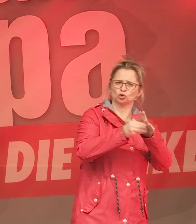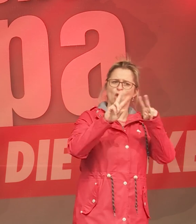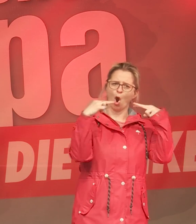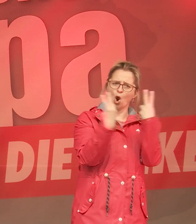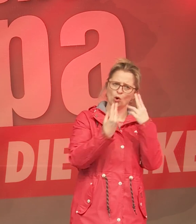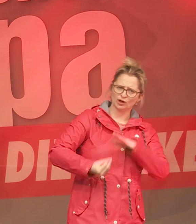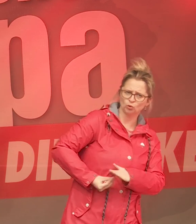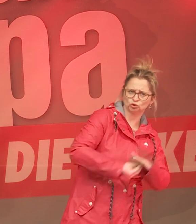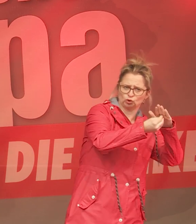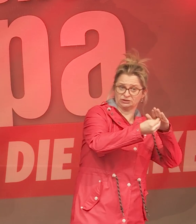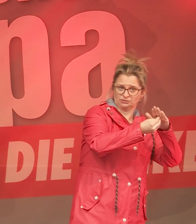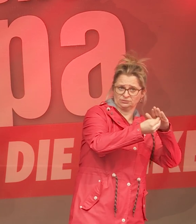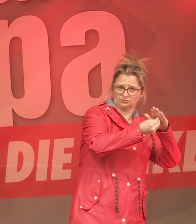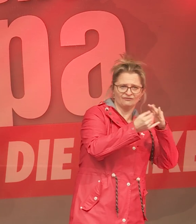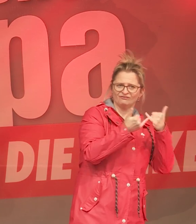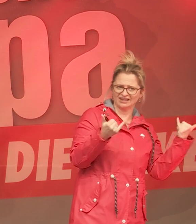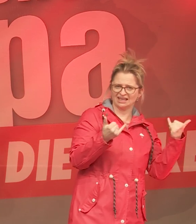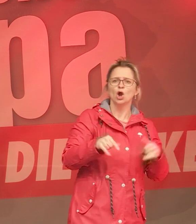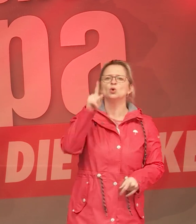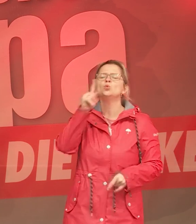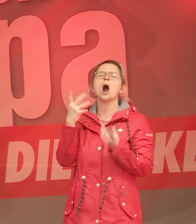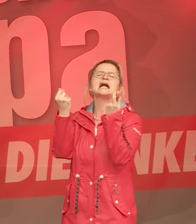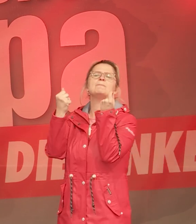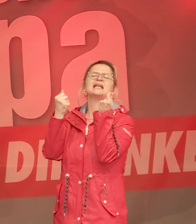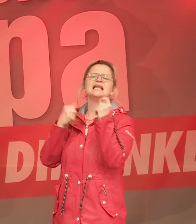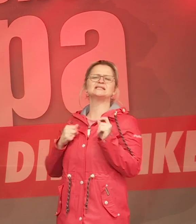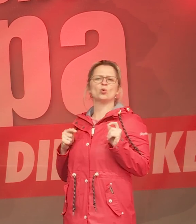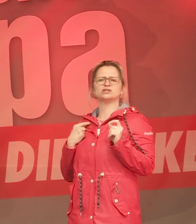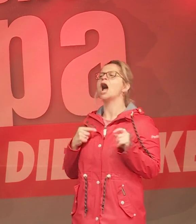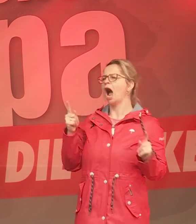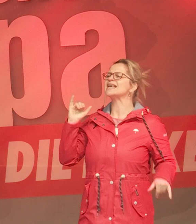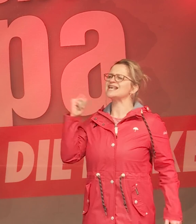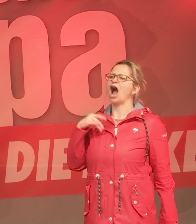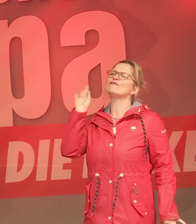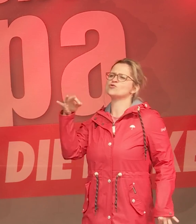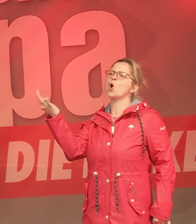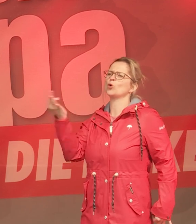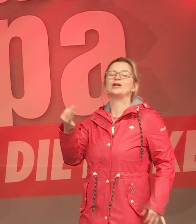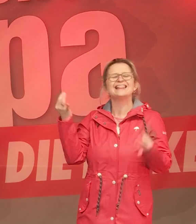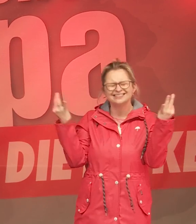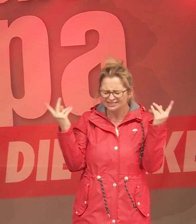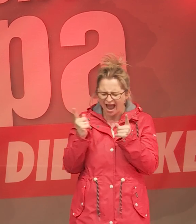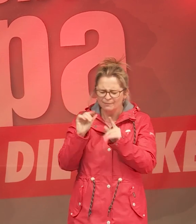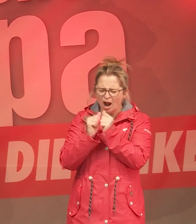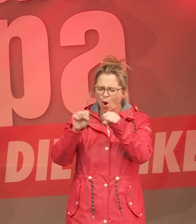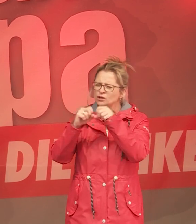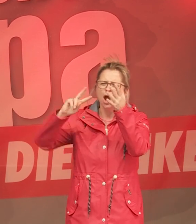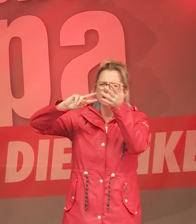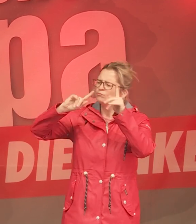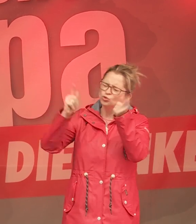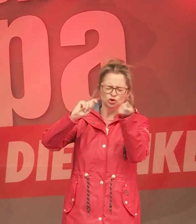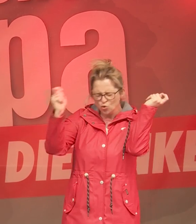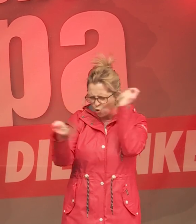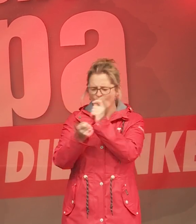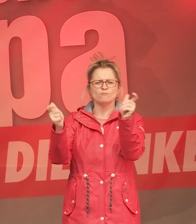den Kapitalismus nicht nur grün anstreichen wollen. Nein, der muss eine grundlegende Wende herbeiführen. Wir müssen raus aus der